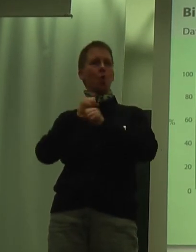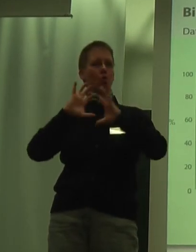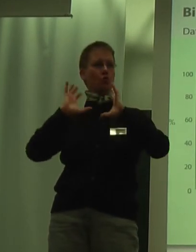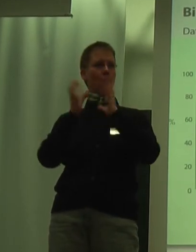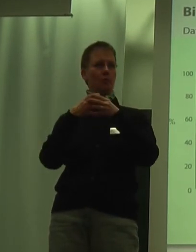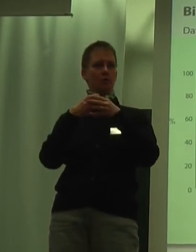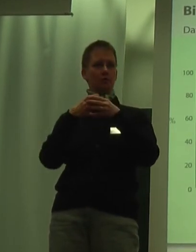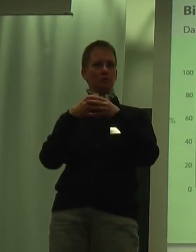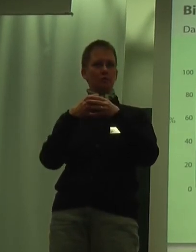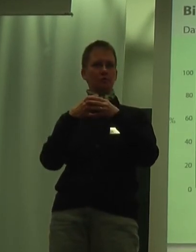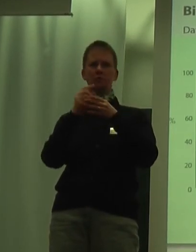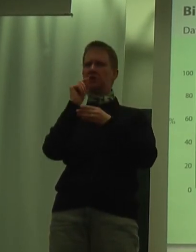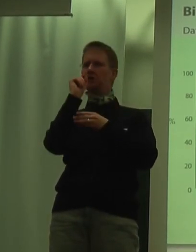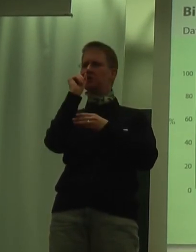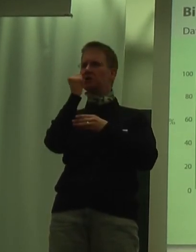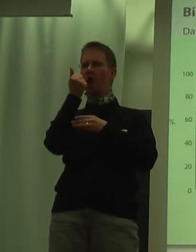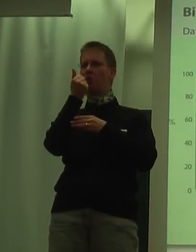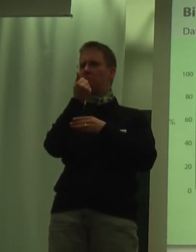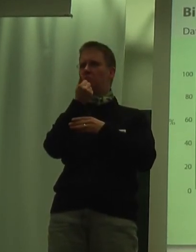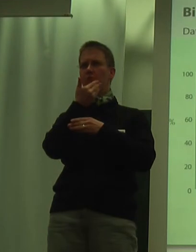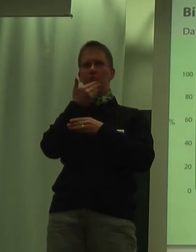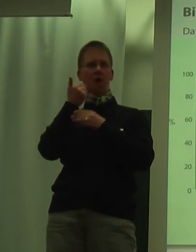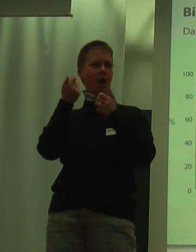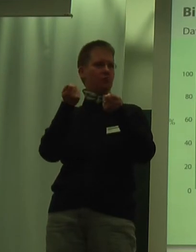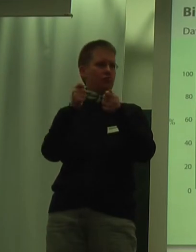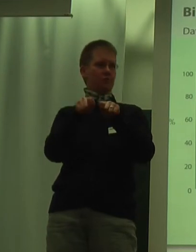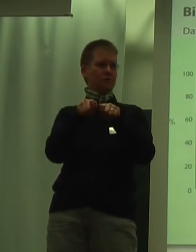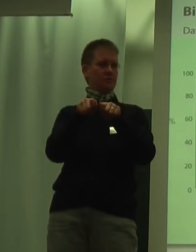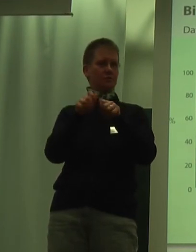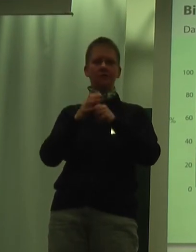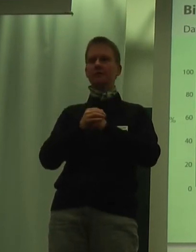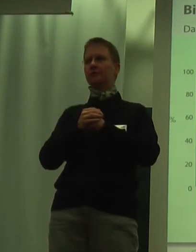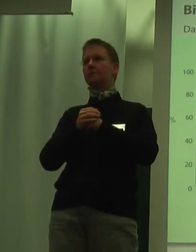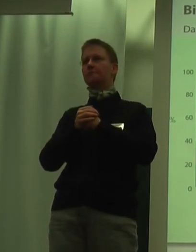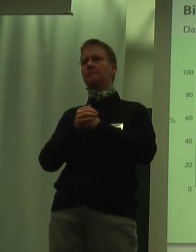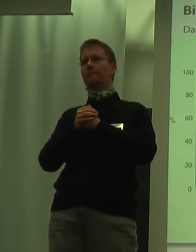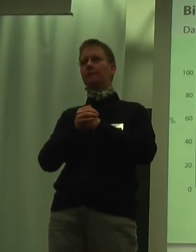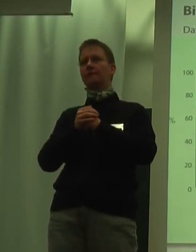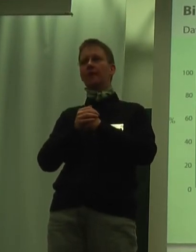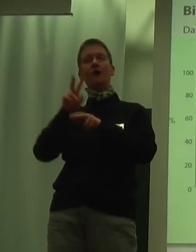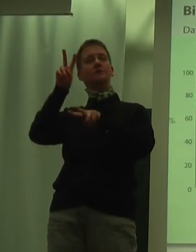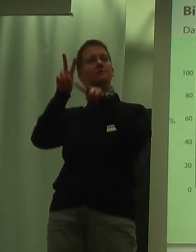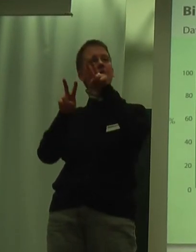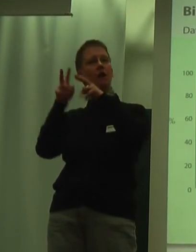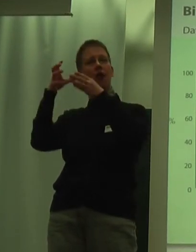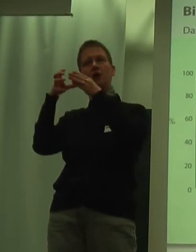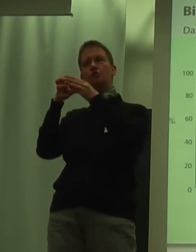da sehen Sie kaum keinen Abschluss, was ist bei der Vergleichsgruppe vom Statistischen